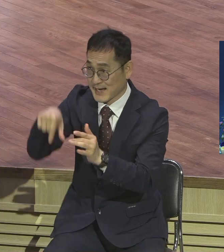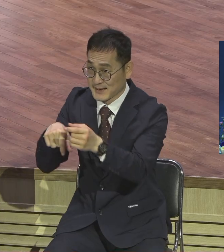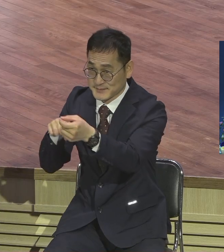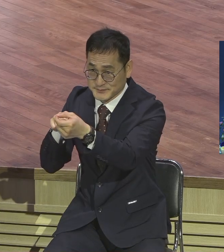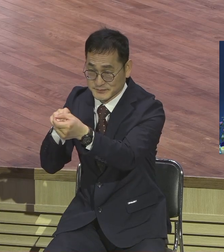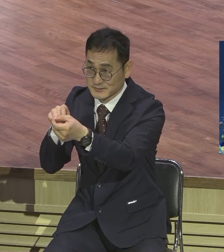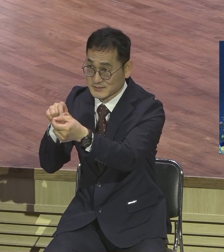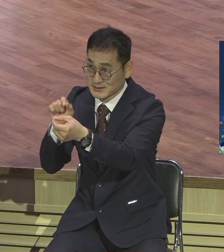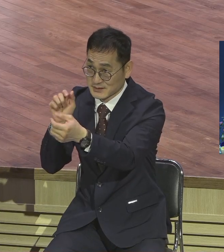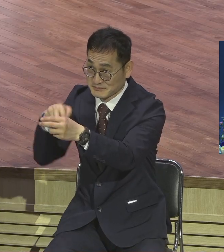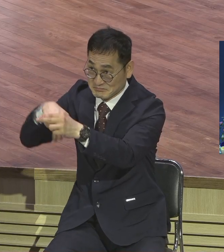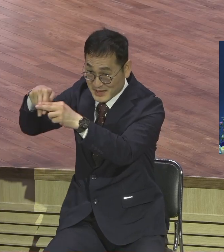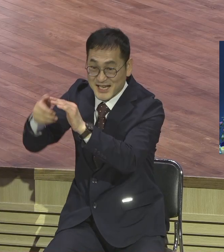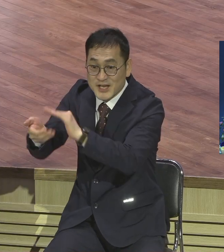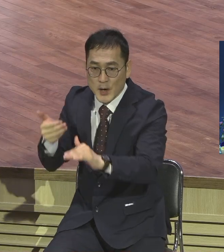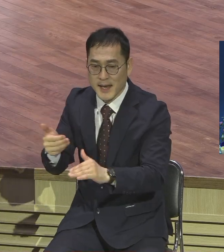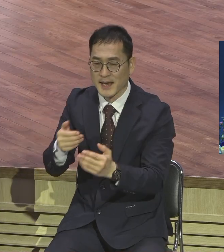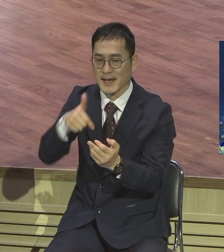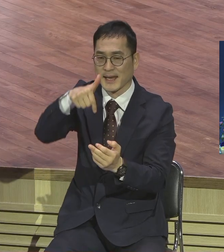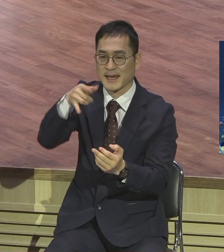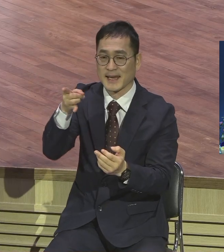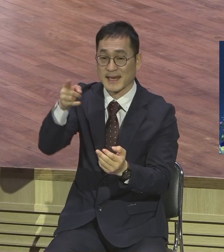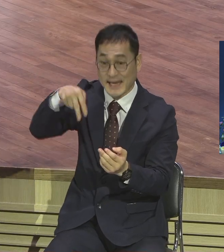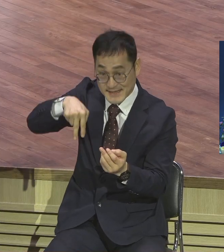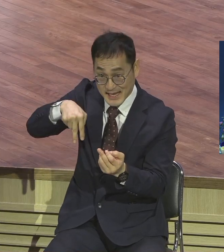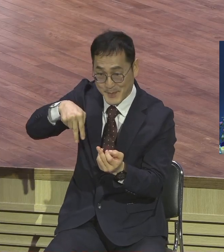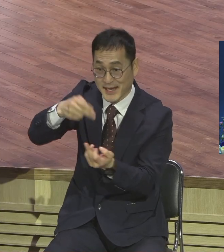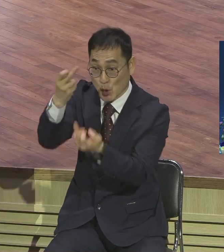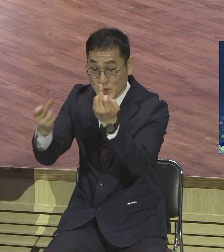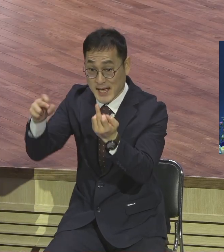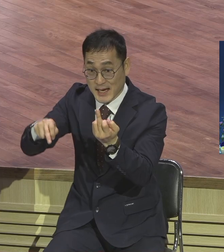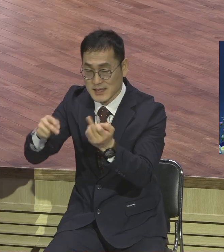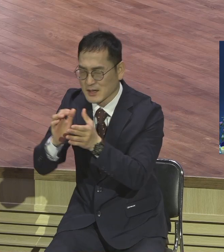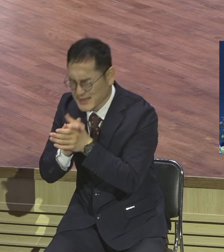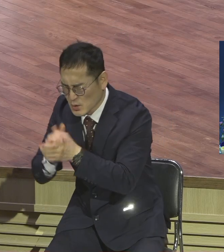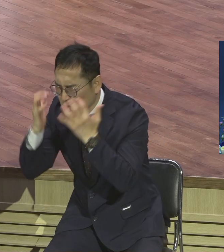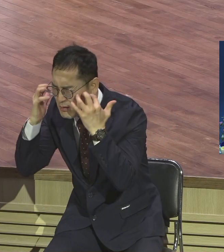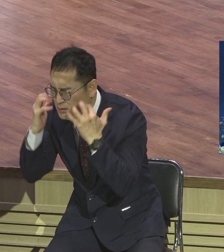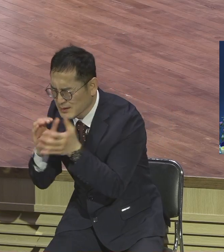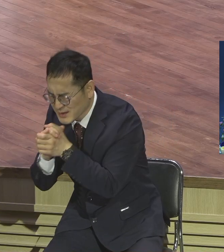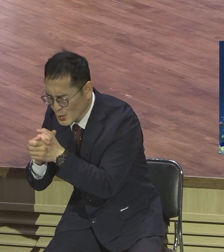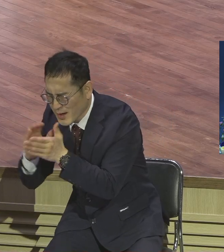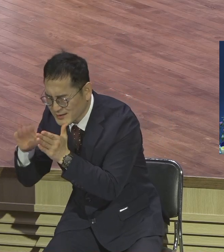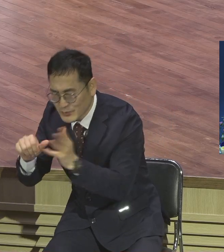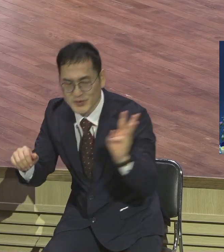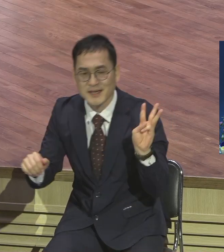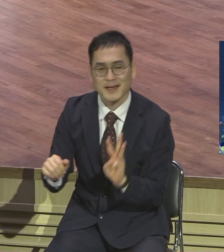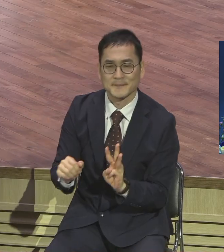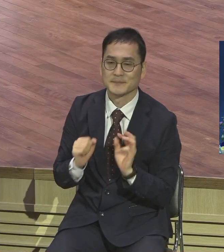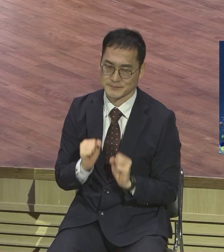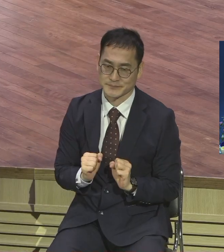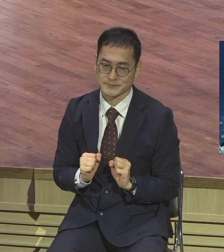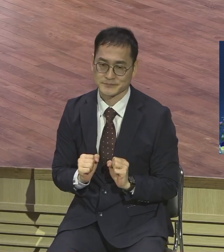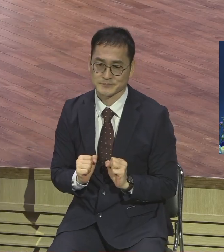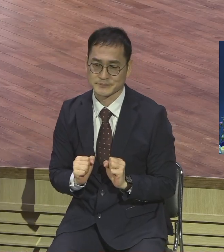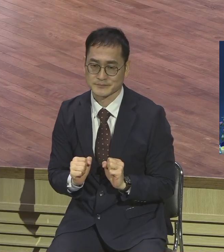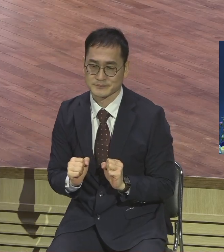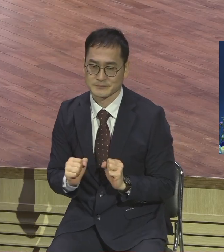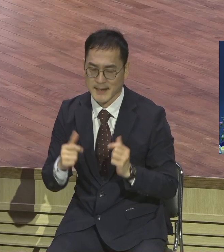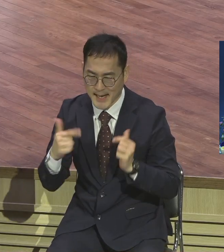동산에 땀방울이 핏방울 되도록 기도할 때 이 세 사람이 같이 있었어요 딱 이 제자들 중에도